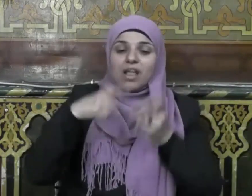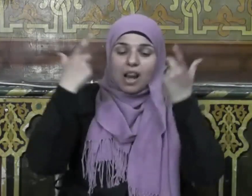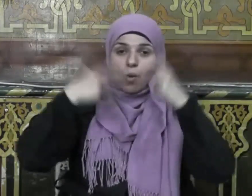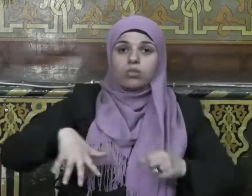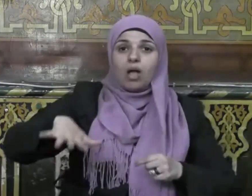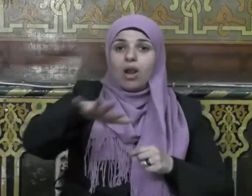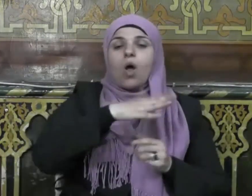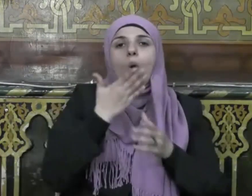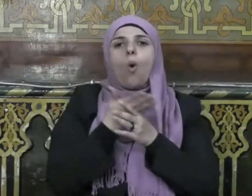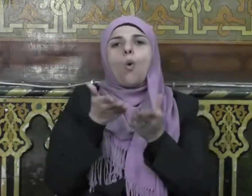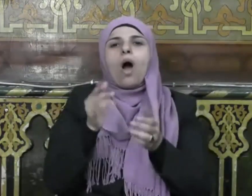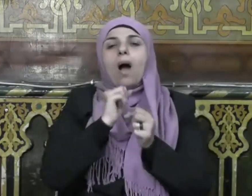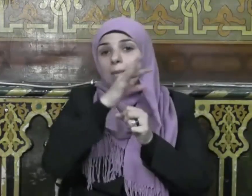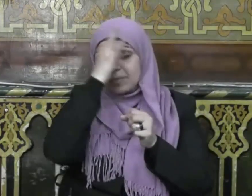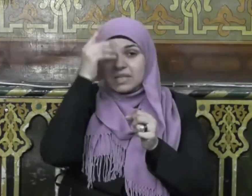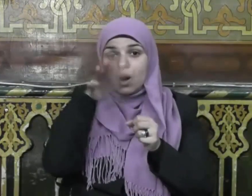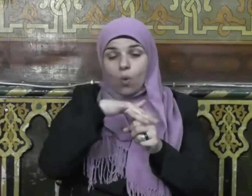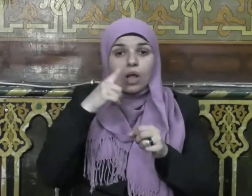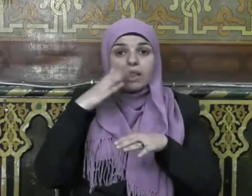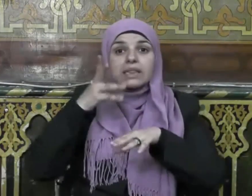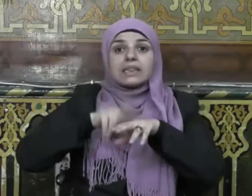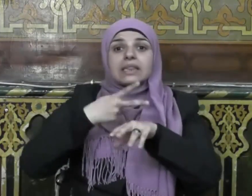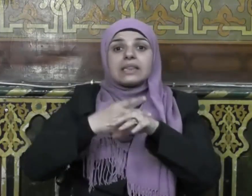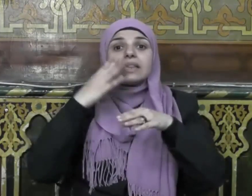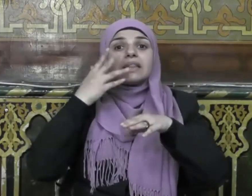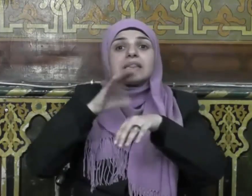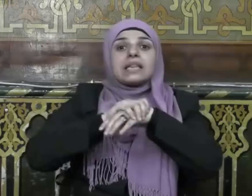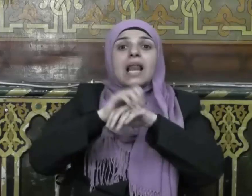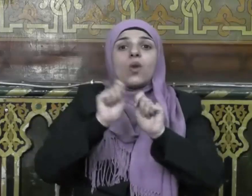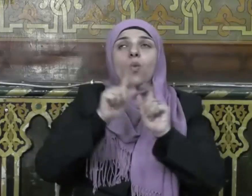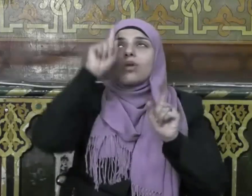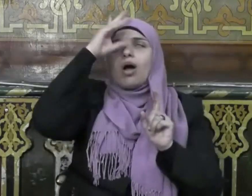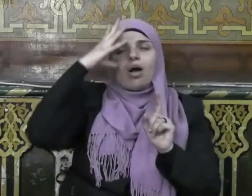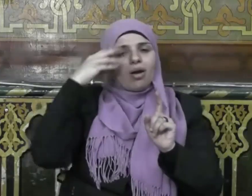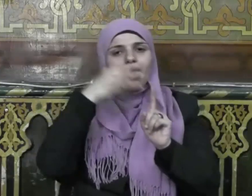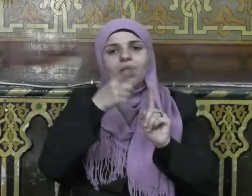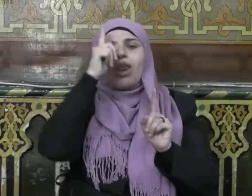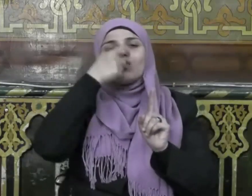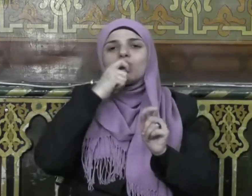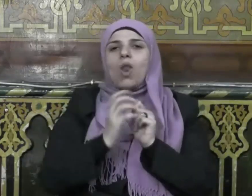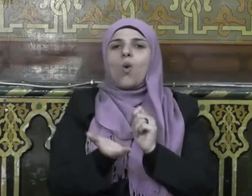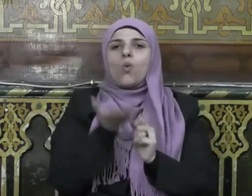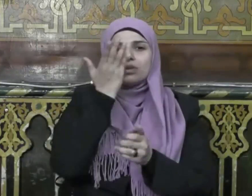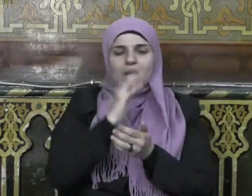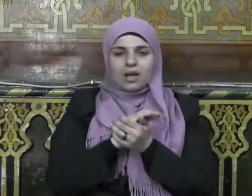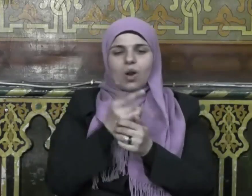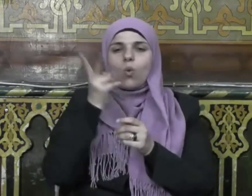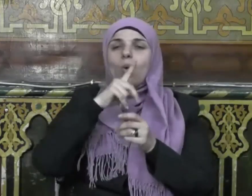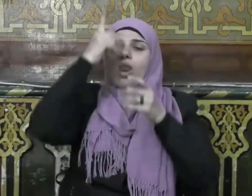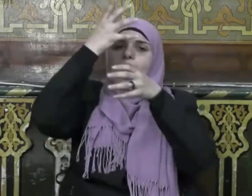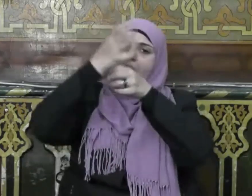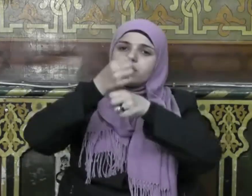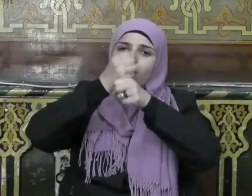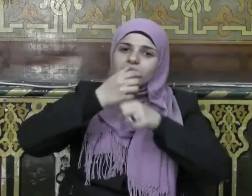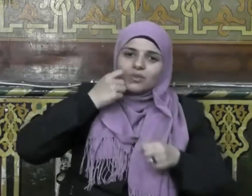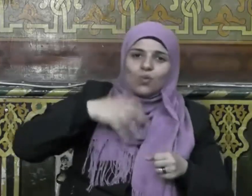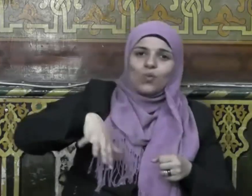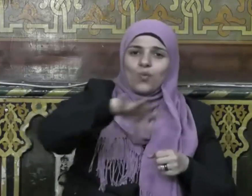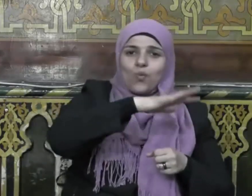فإن ذلك إن دل فإنما يدل على رضا الله عز وجل عنه وتوفيقه له لأن